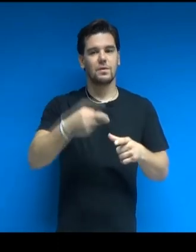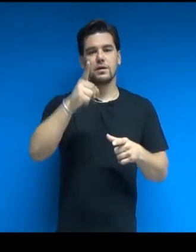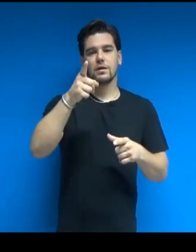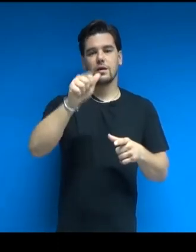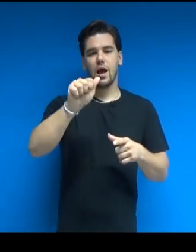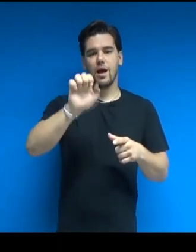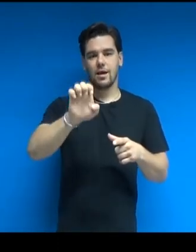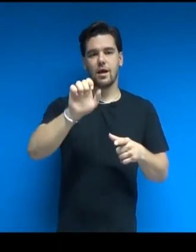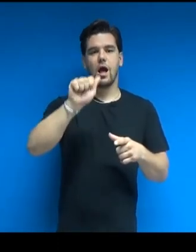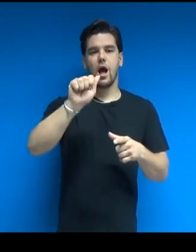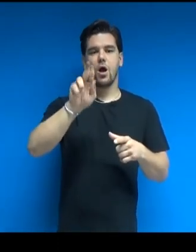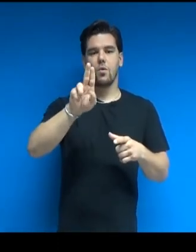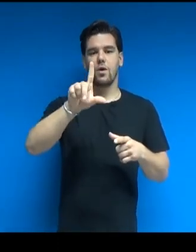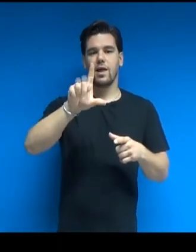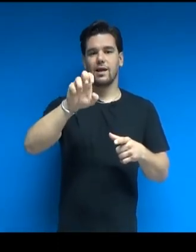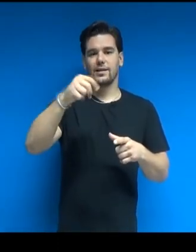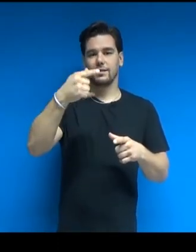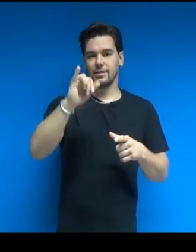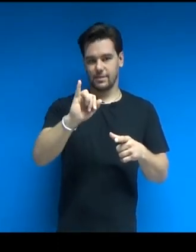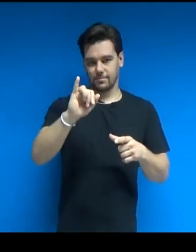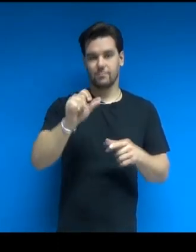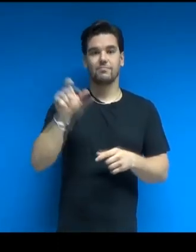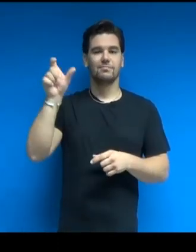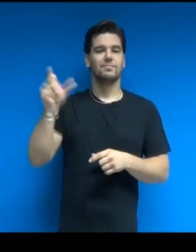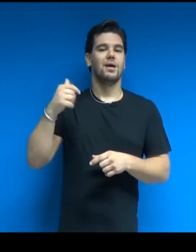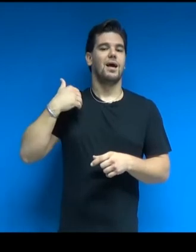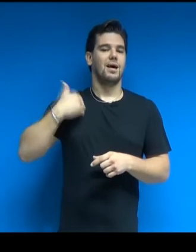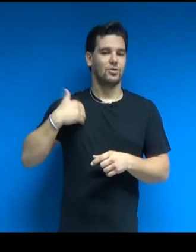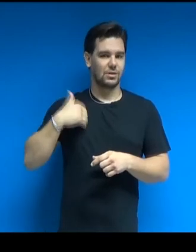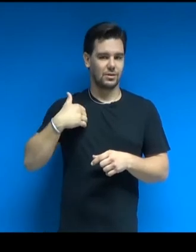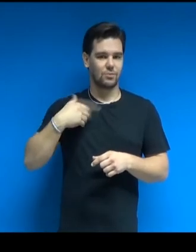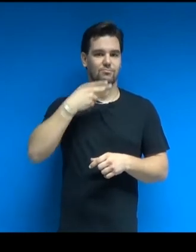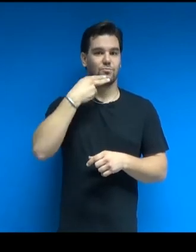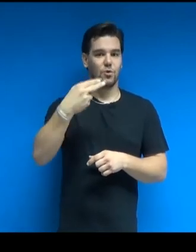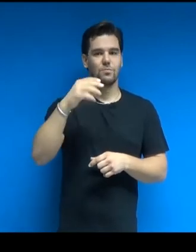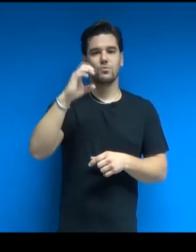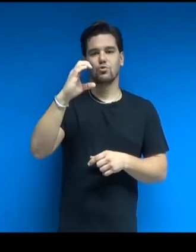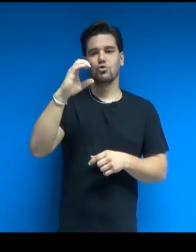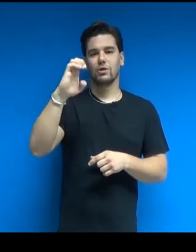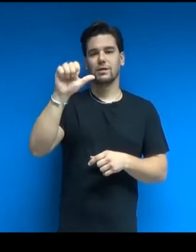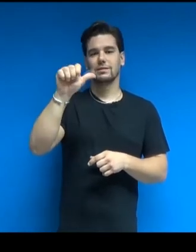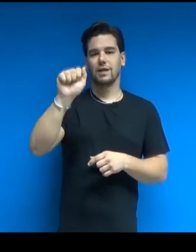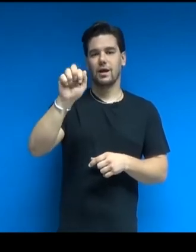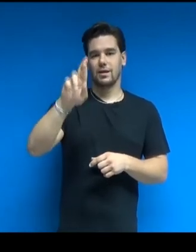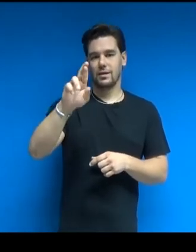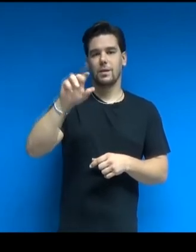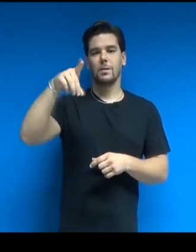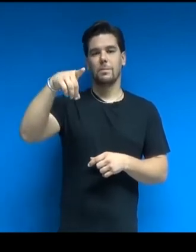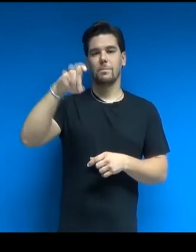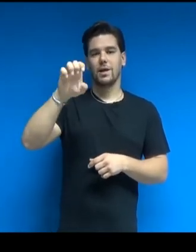L'Archistar che ha progettato le torri e la piazza alla loro base, intitolata Agae